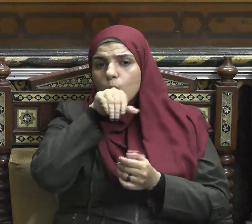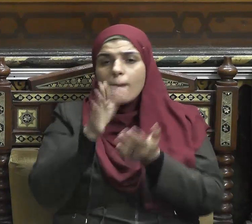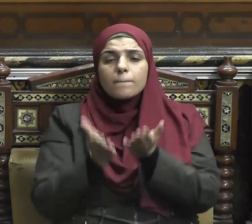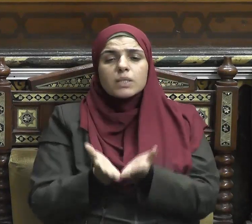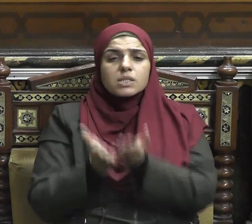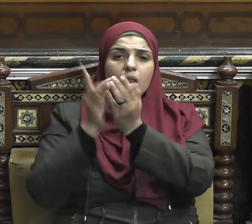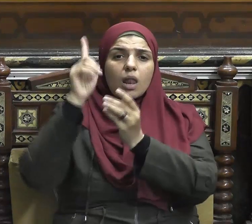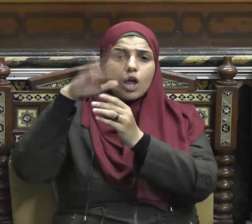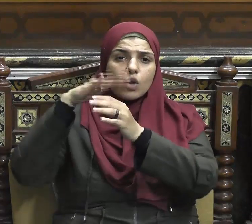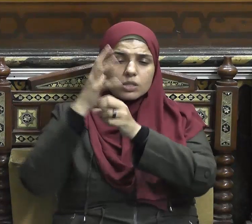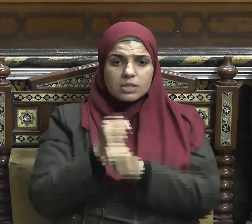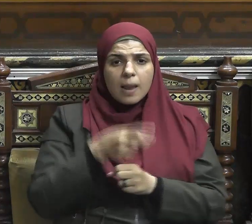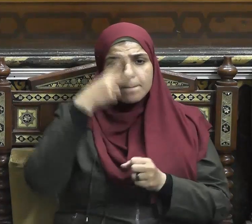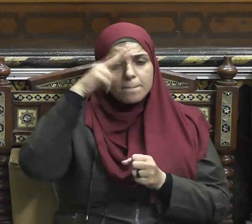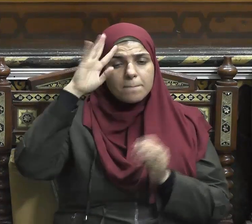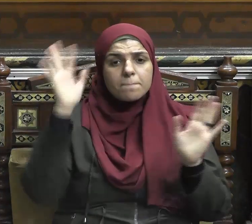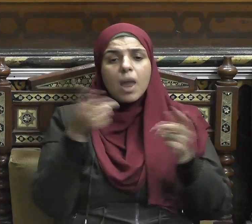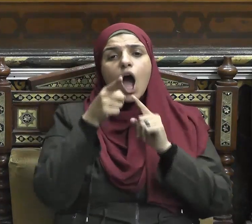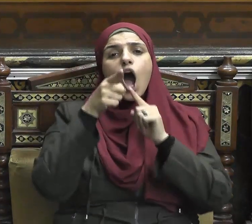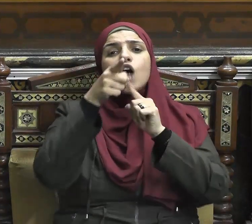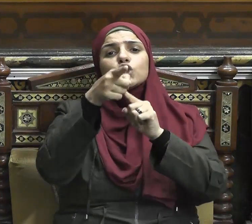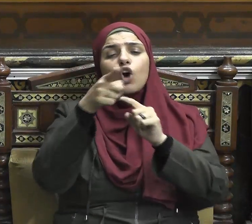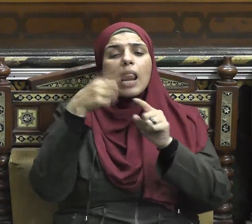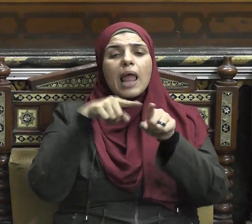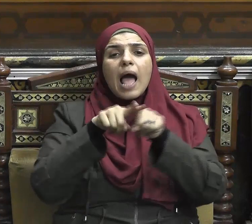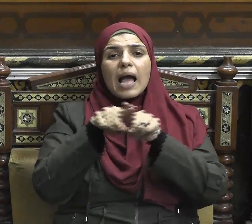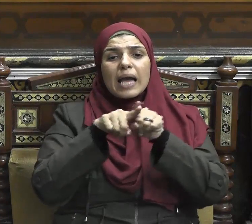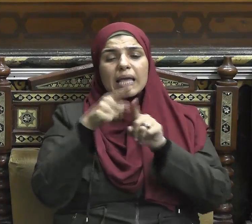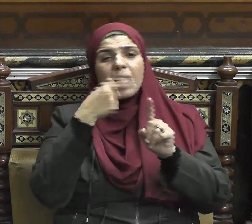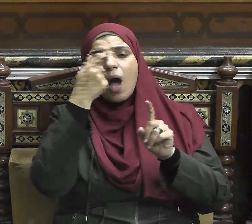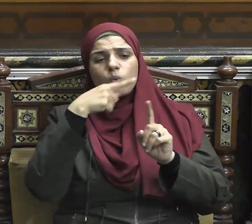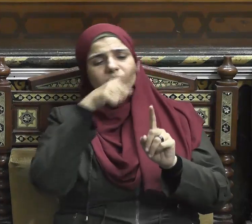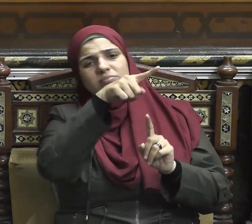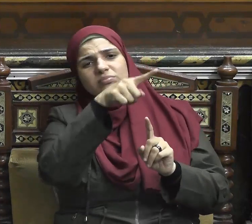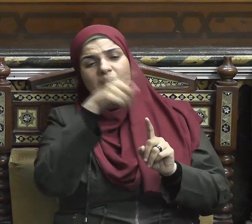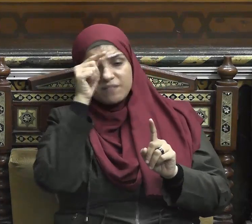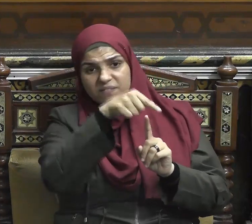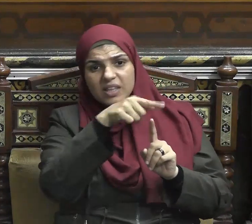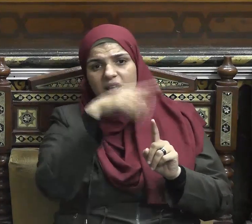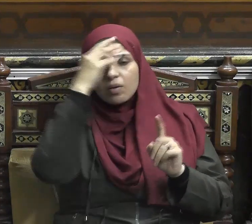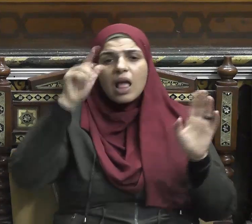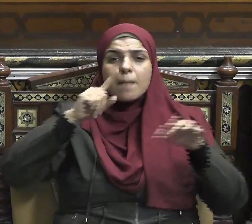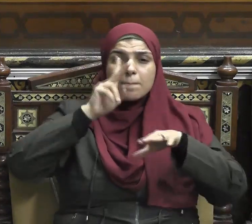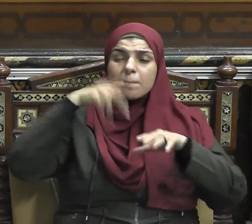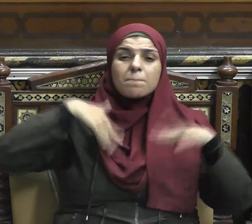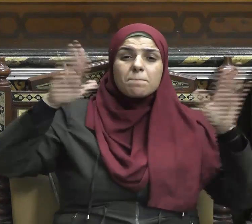خيرا منهم ولا تلمزوا أنفسكم ولا تنابزوا بالألقاب بئس الاسم